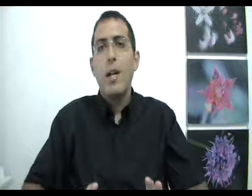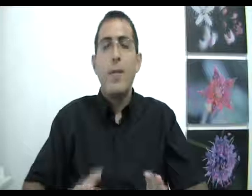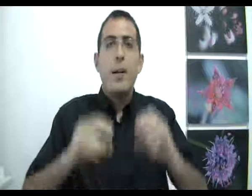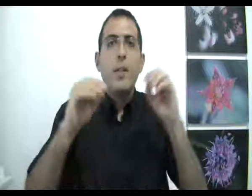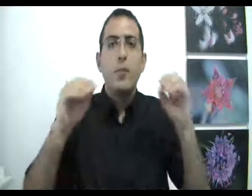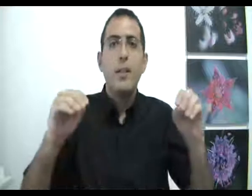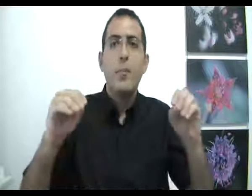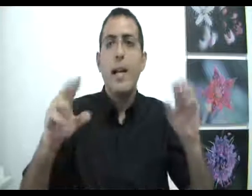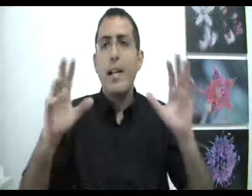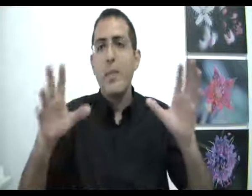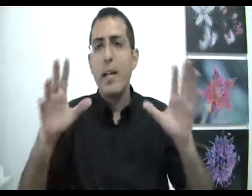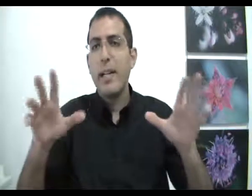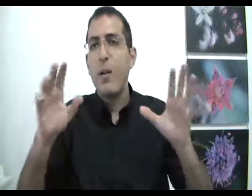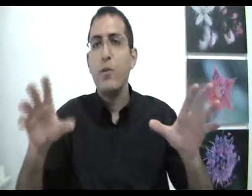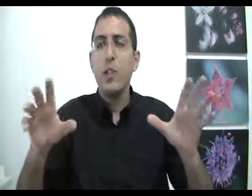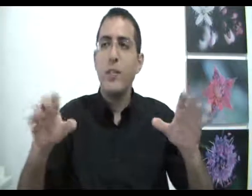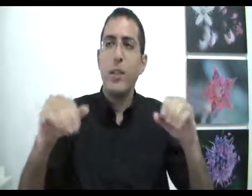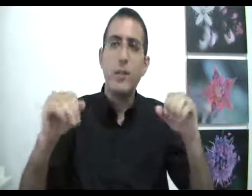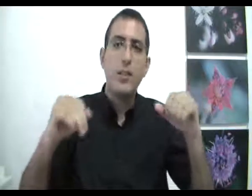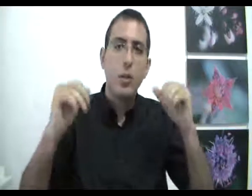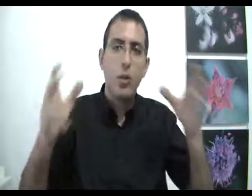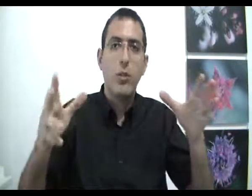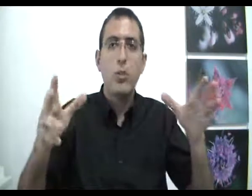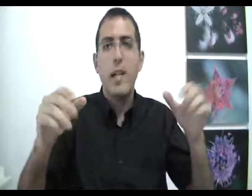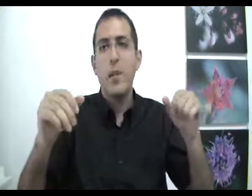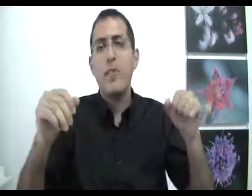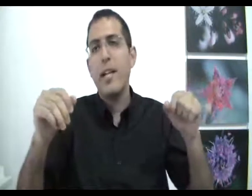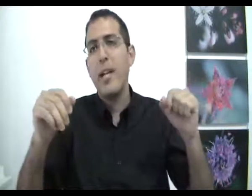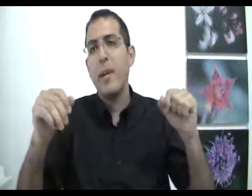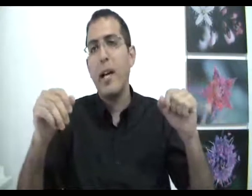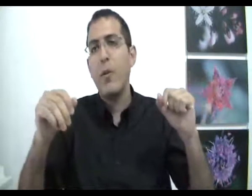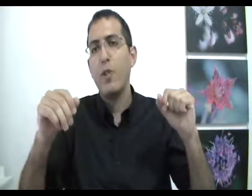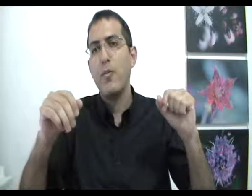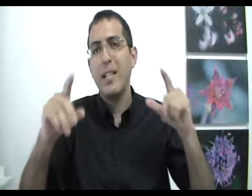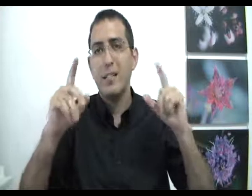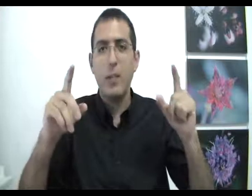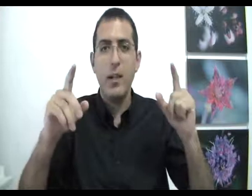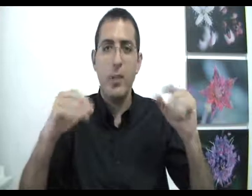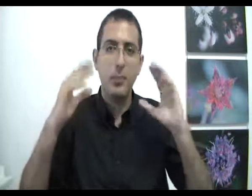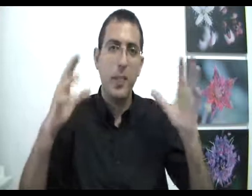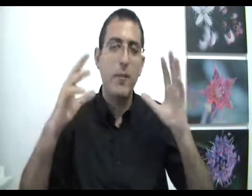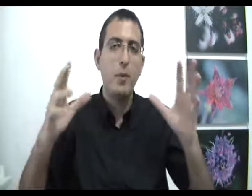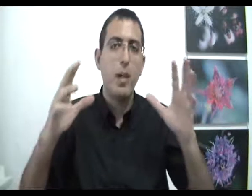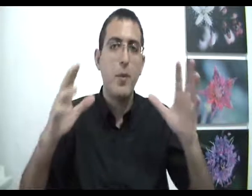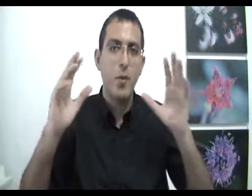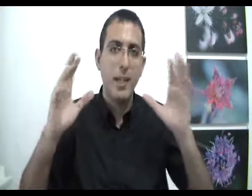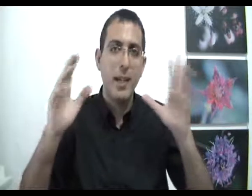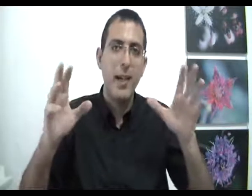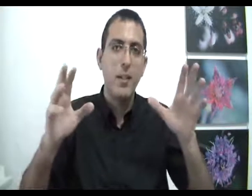למטנם אני רוצה לדבר על עינן לבחירה חופשית ואני רוצה לתת עוד מיקודה למחשבה על עינן לבחירה חופשית ולהסביר פרספקטיבה מסוימת שבה נראה